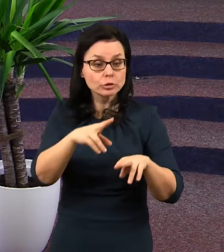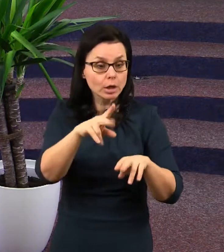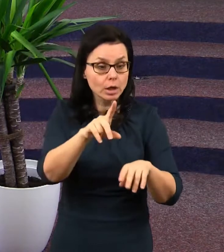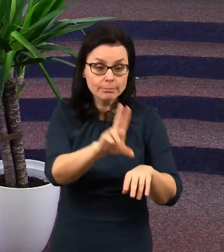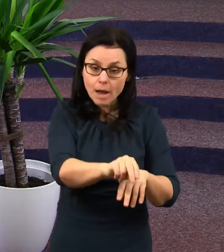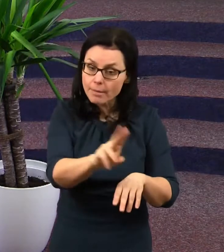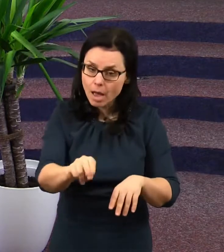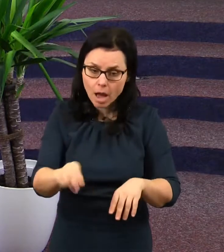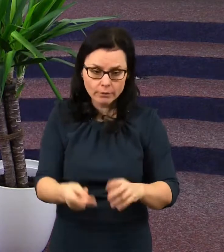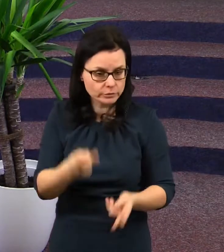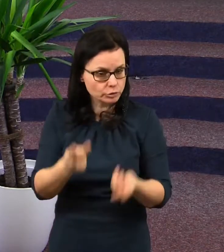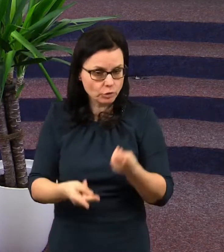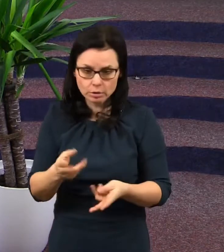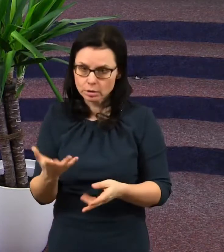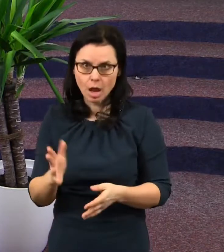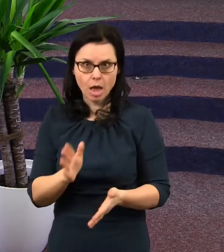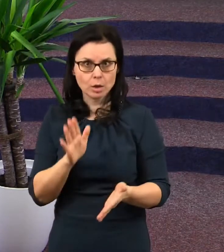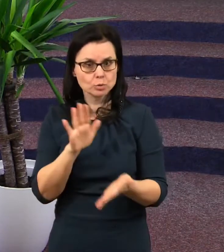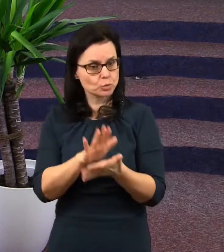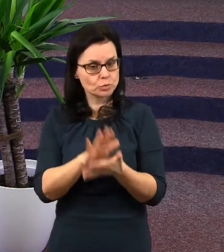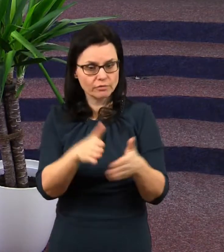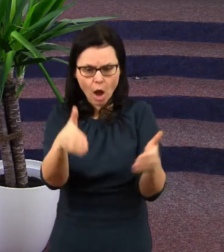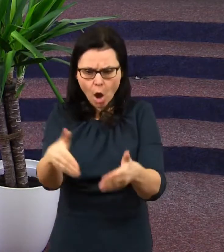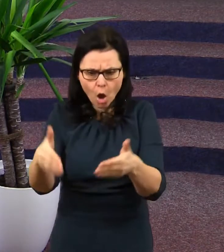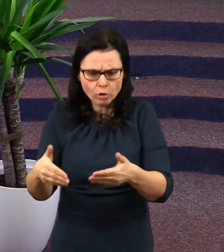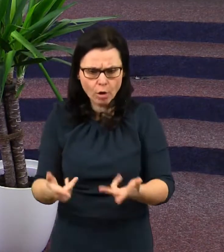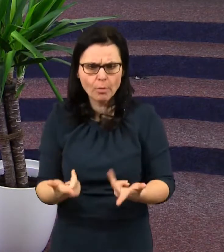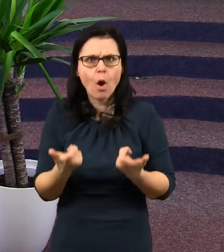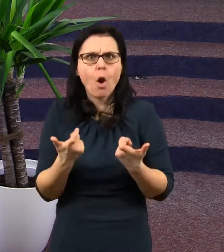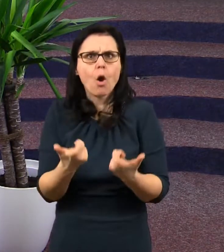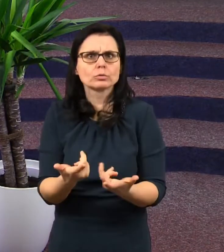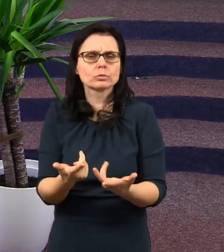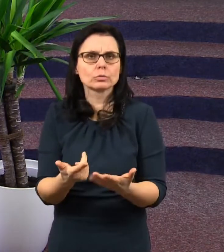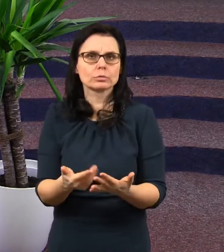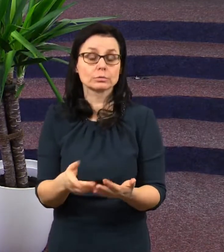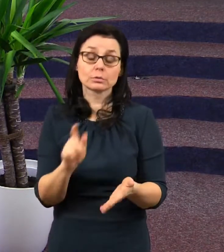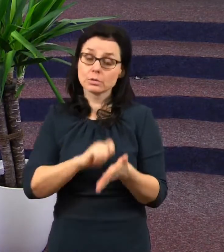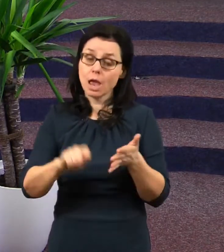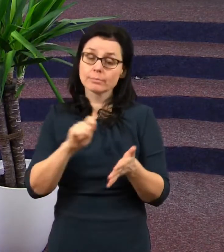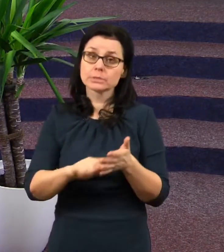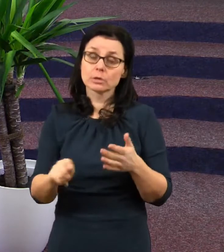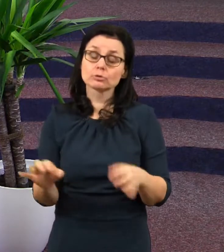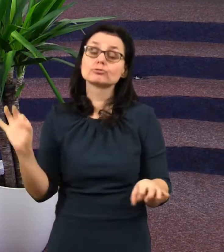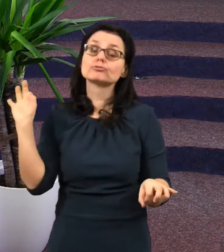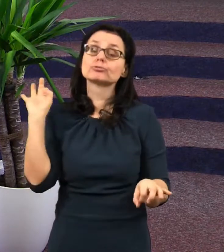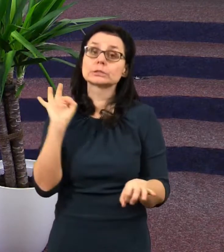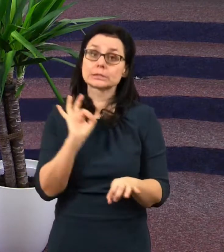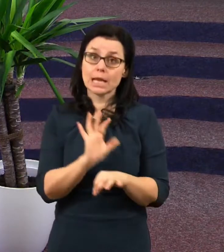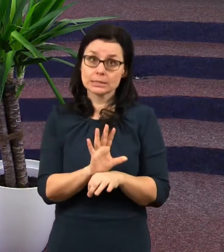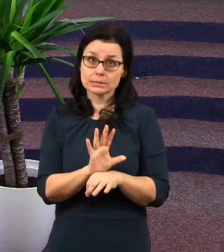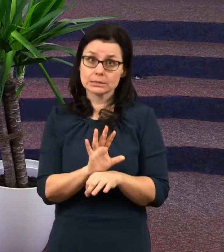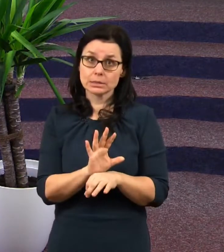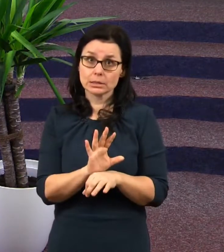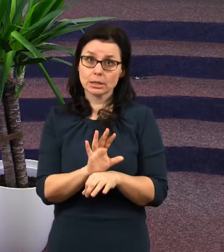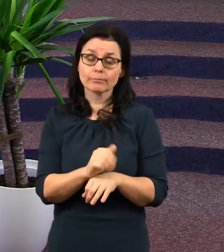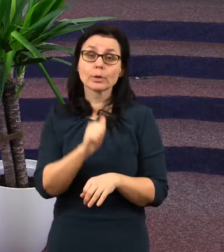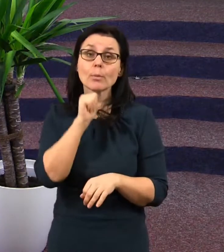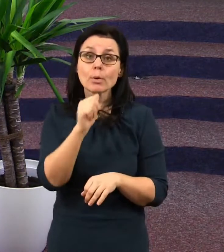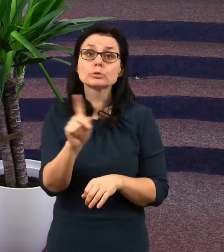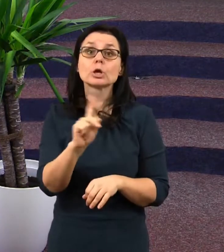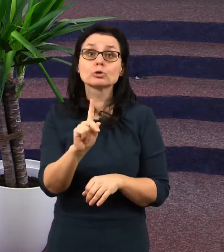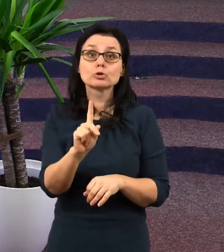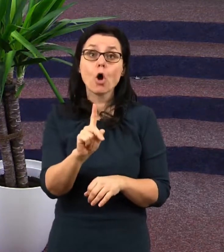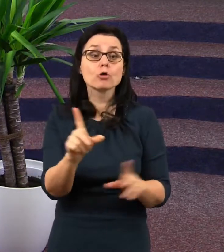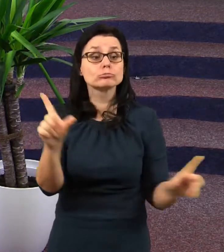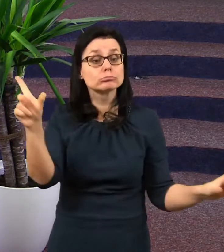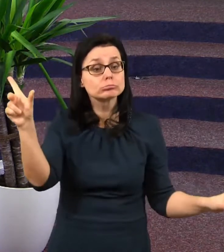vzkříšeni, zůstali v hrobech. Je tu napsáno, že blahoslavenství se týká jenom těch, kdo měli